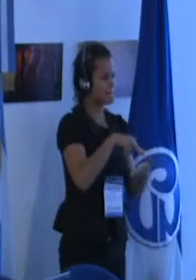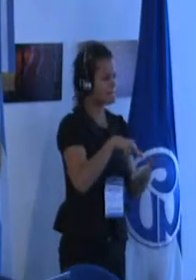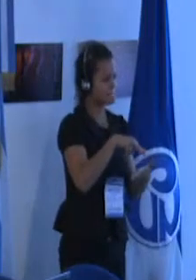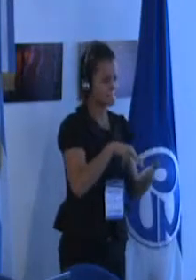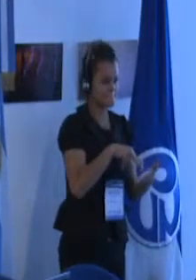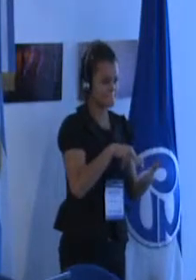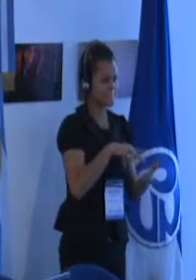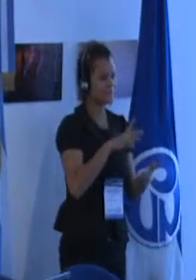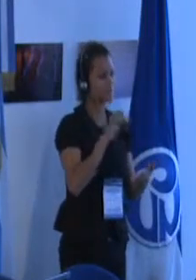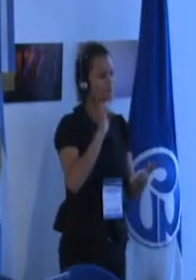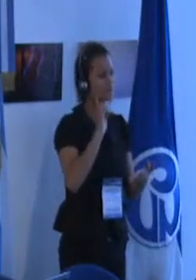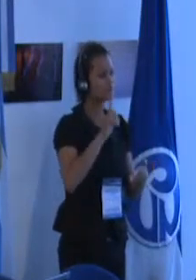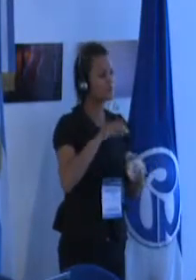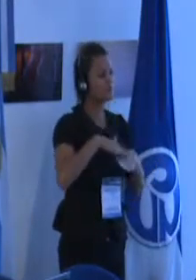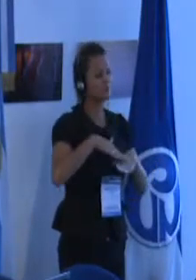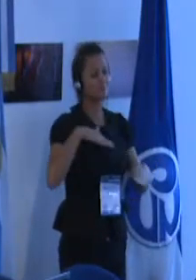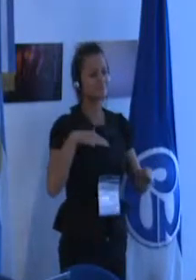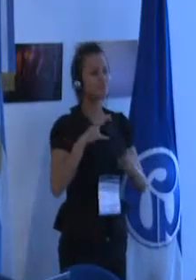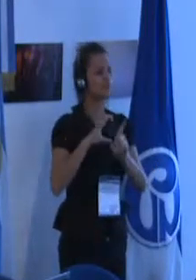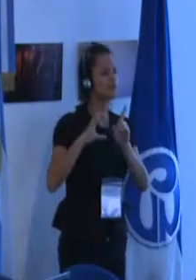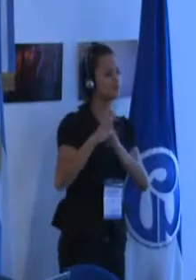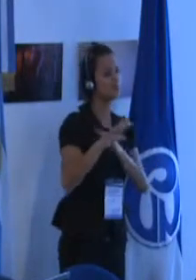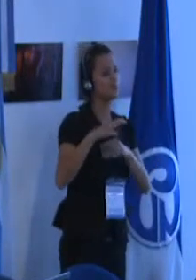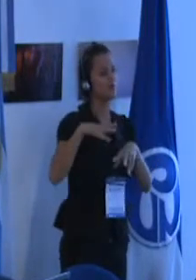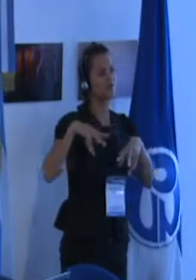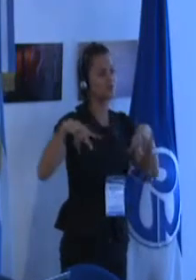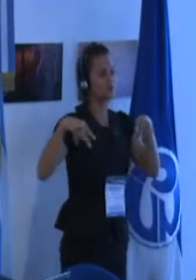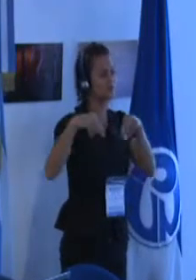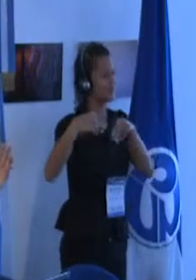de origen cultural o social